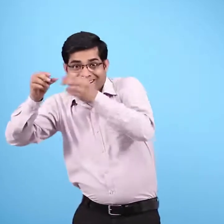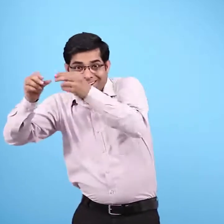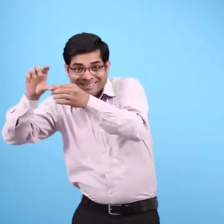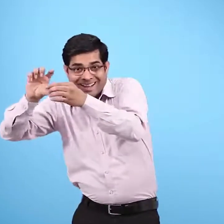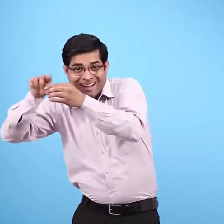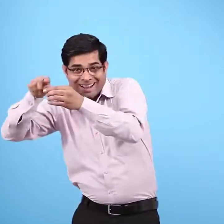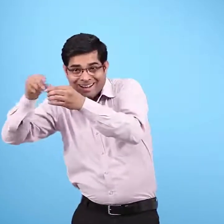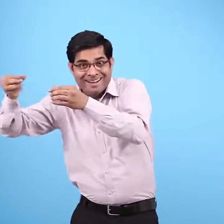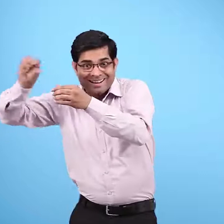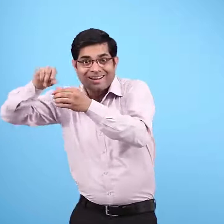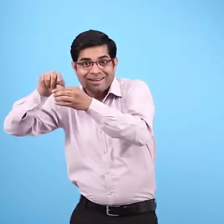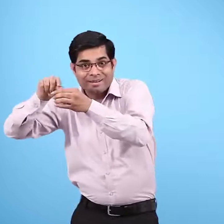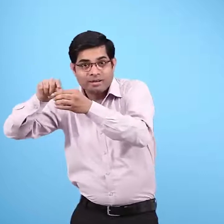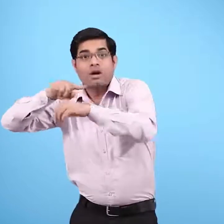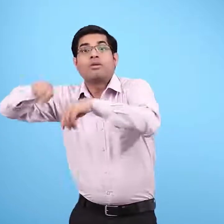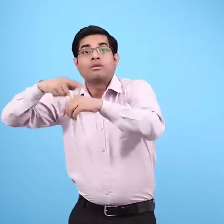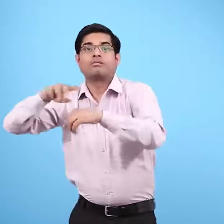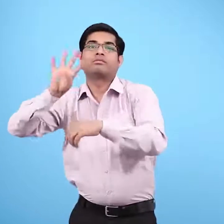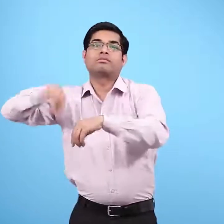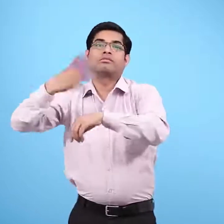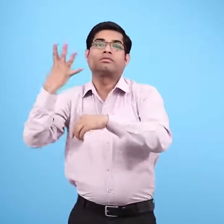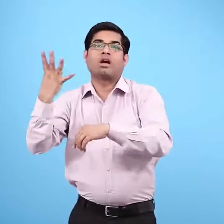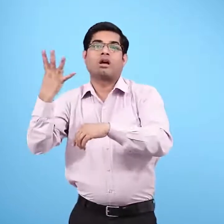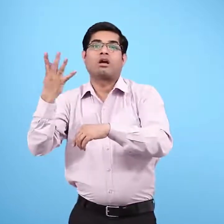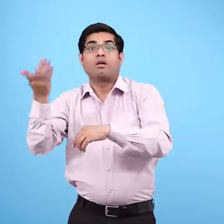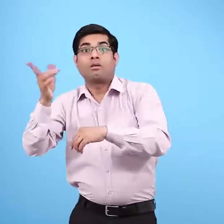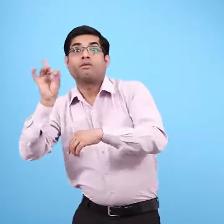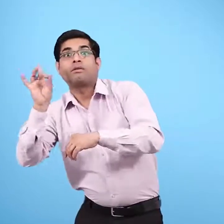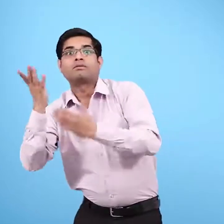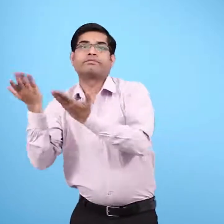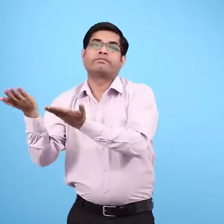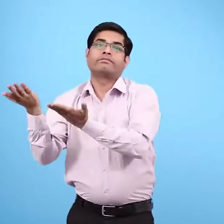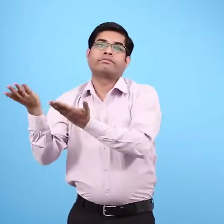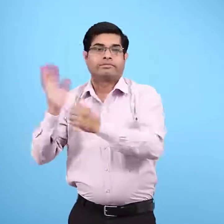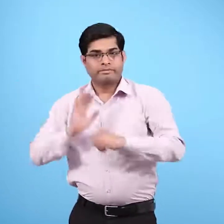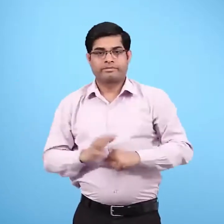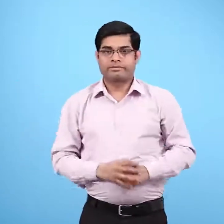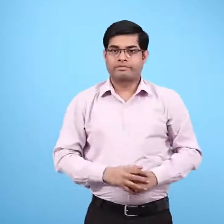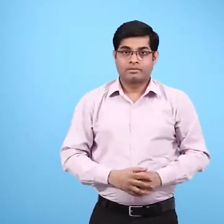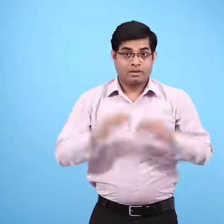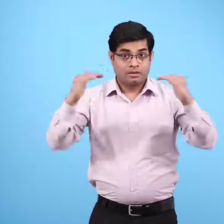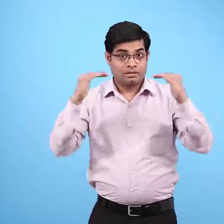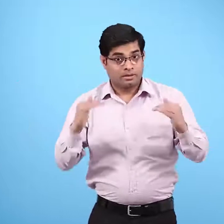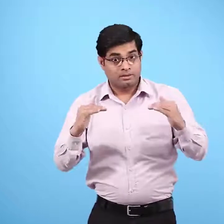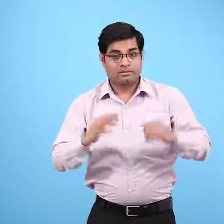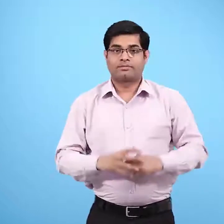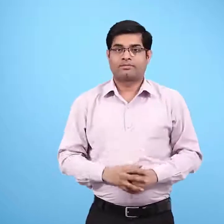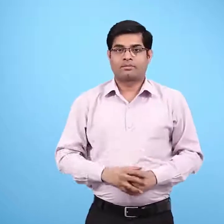गिलास के पाचक रस में चार घंटे पंदरा मिनट कच्चा अंड़